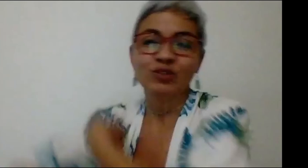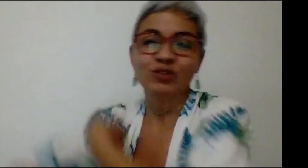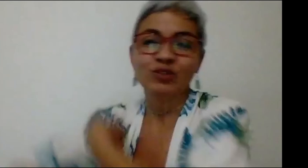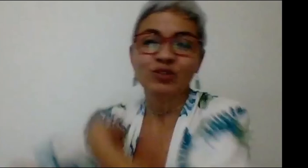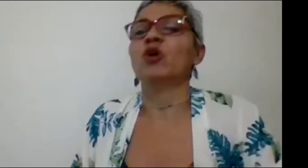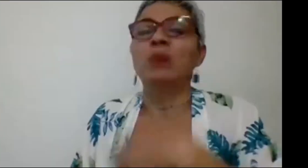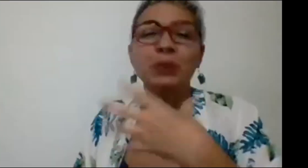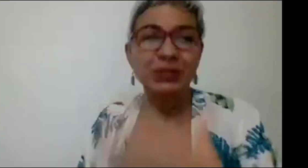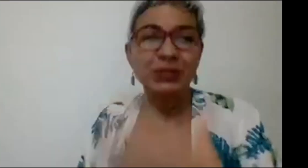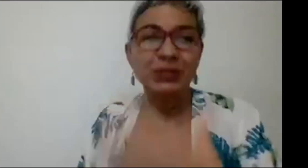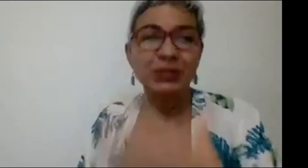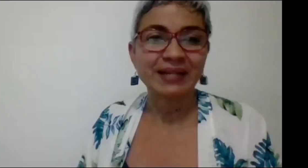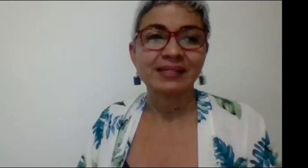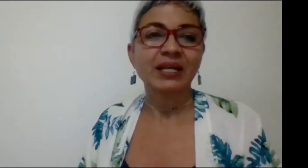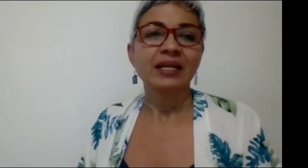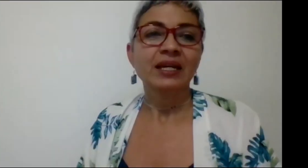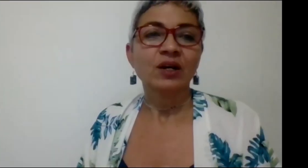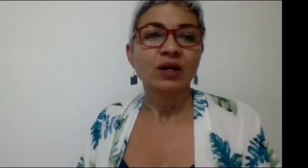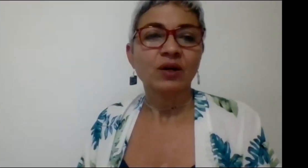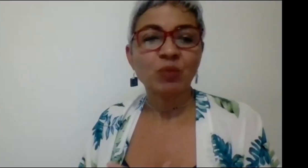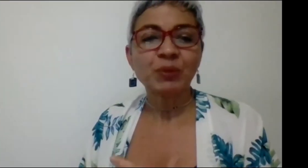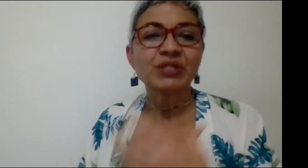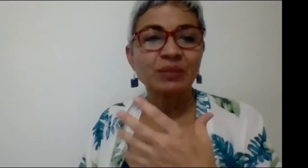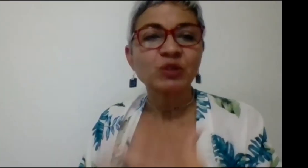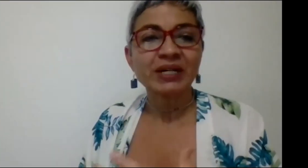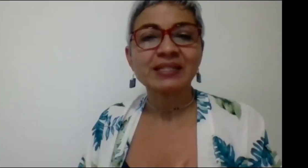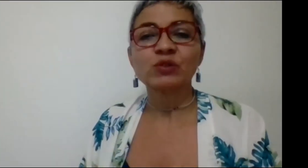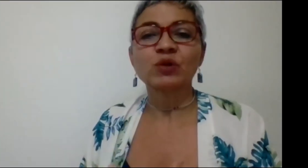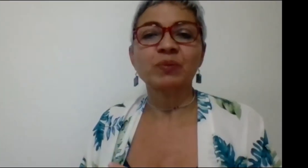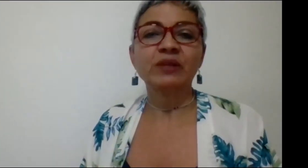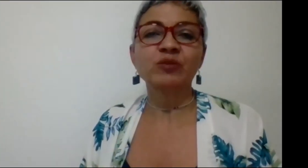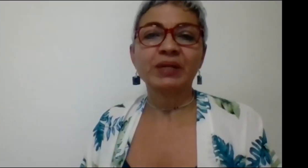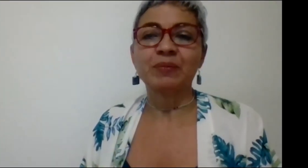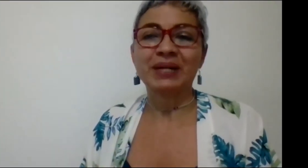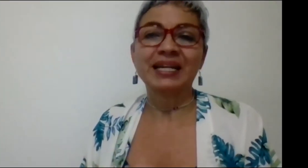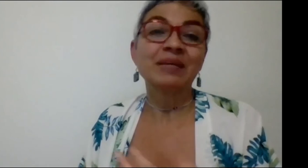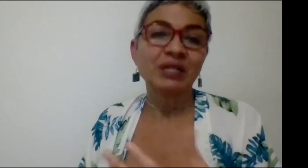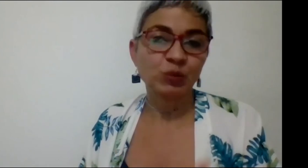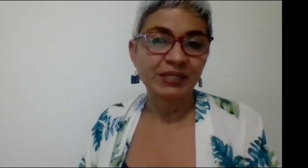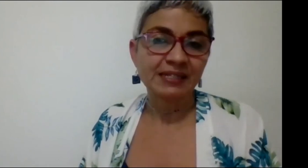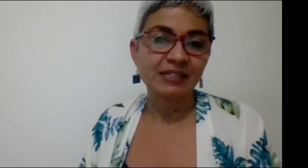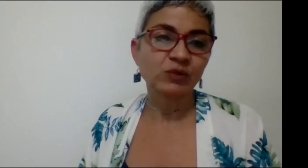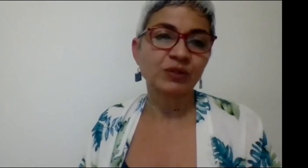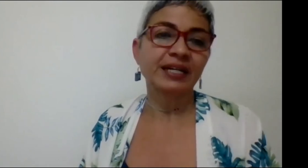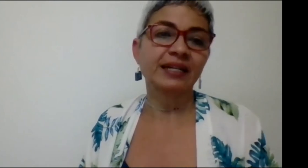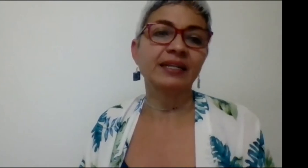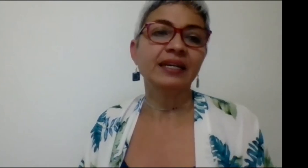¿Cómo aprovechamos más? ¿Cómo aprovechamos más esos convenios para que haya mayor presencia sorda aquí?